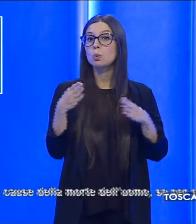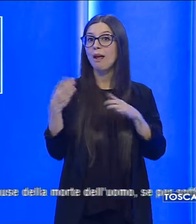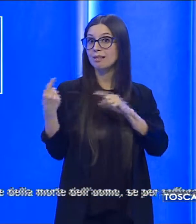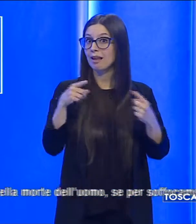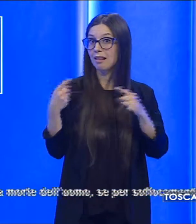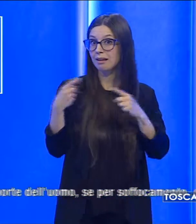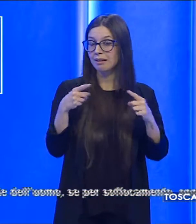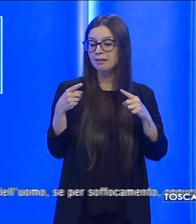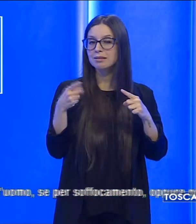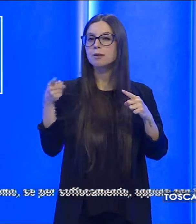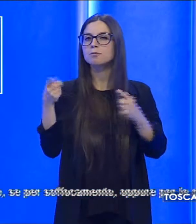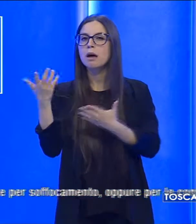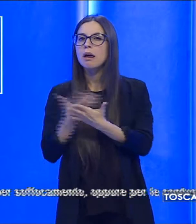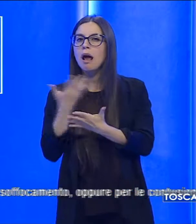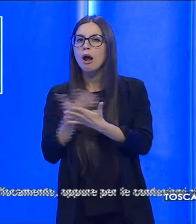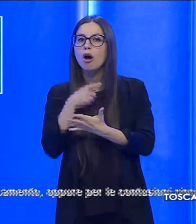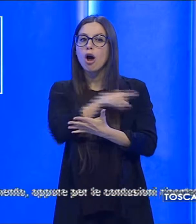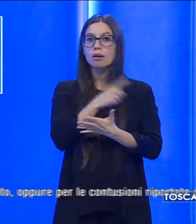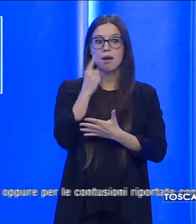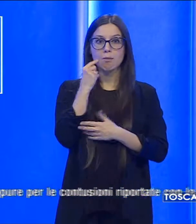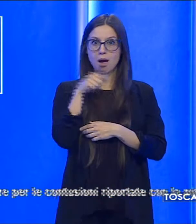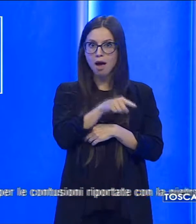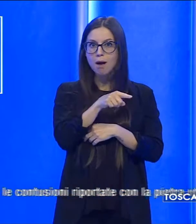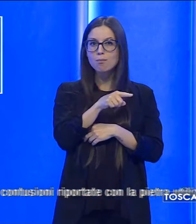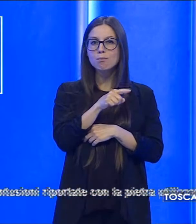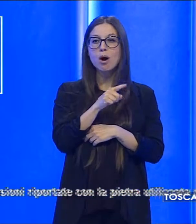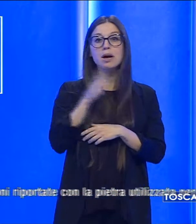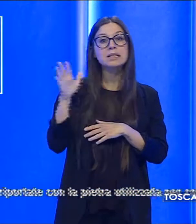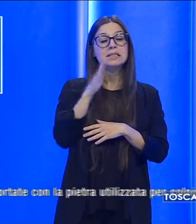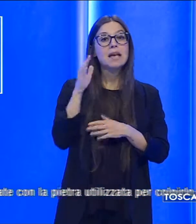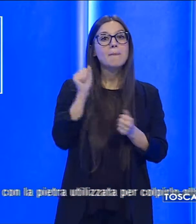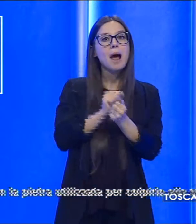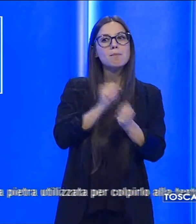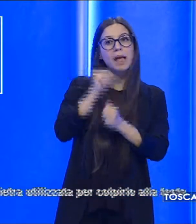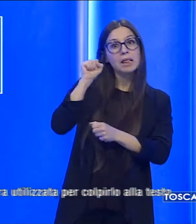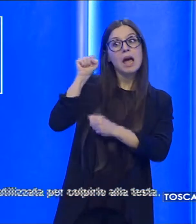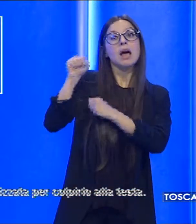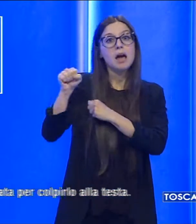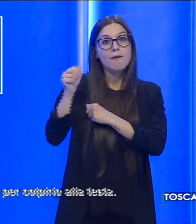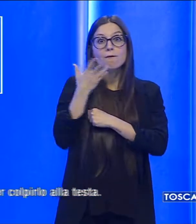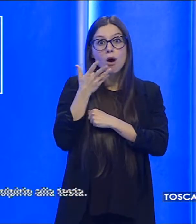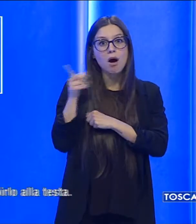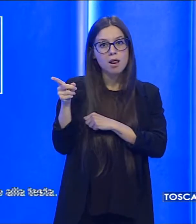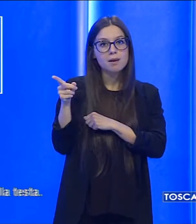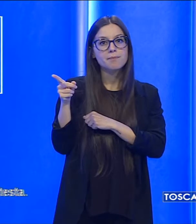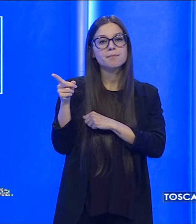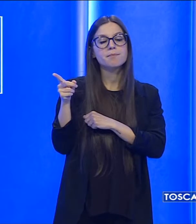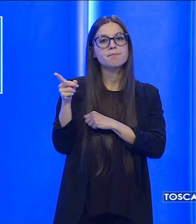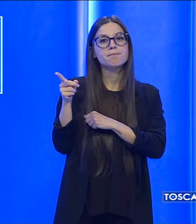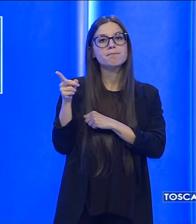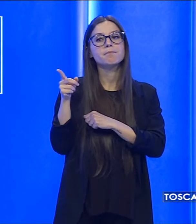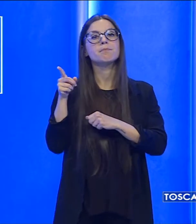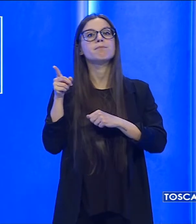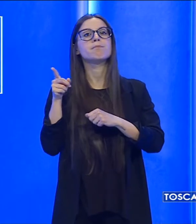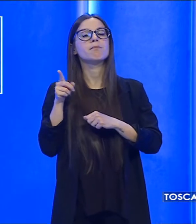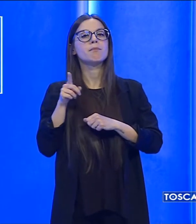medico avrebbe mimato di voler colpire con una pietra ornamentale il figlio. L